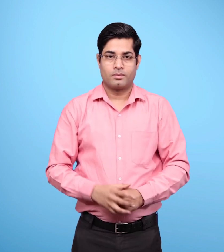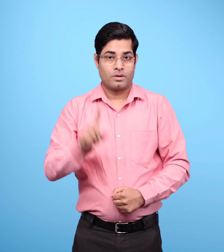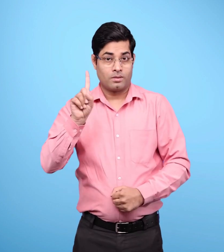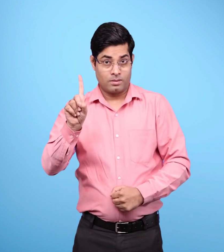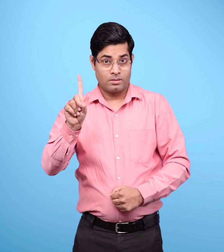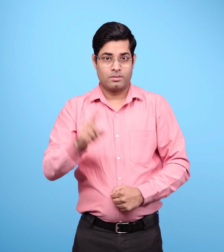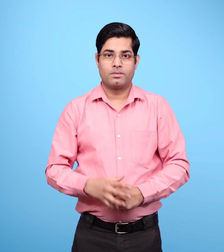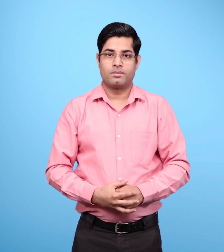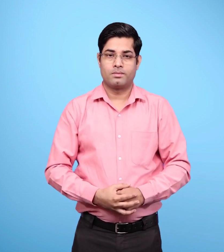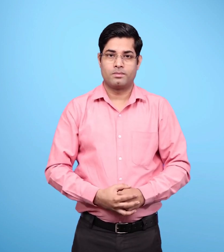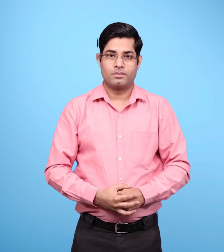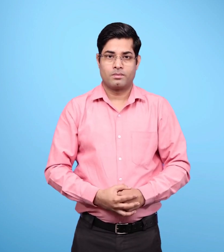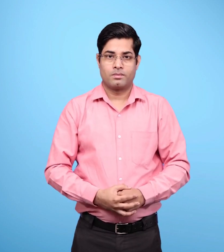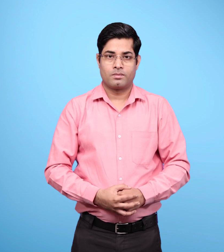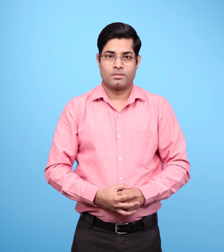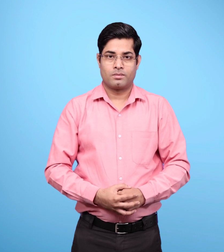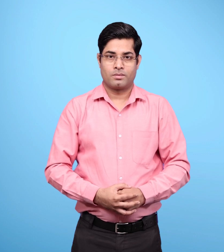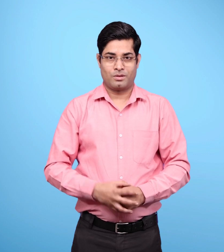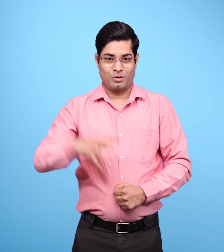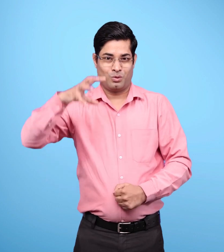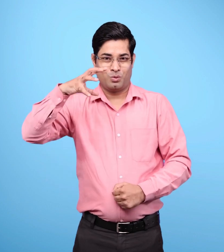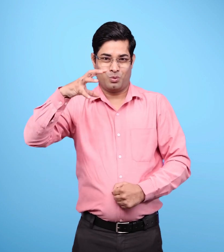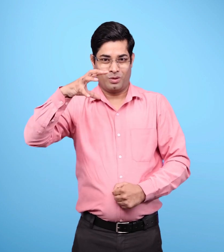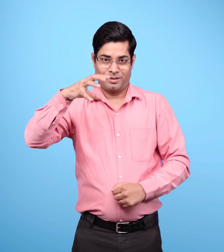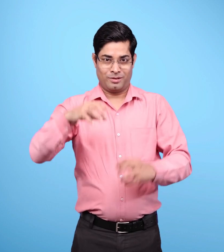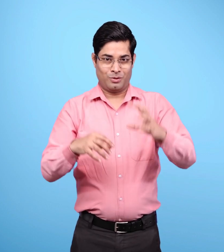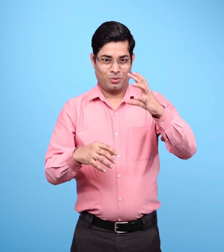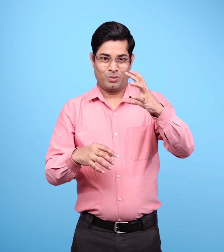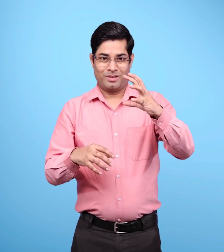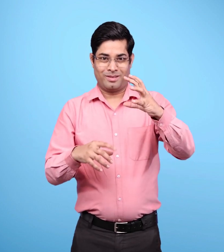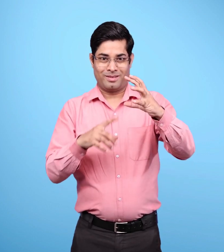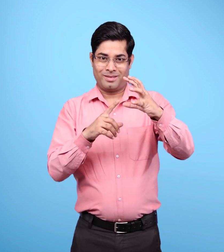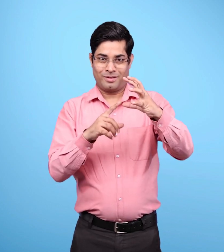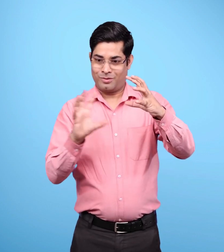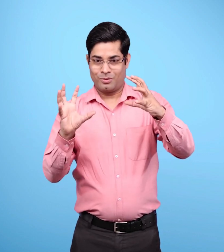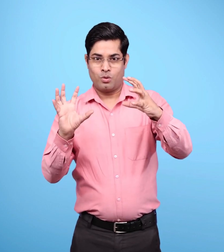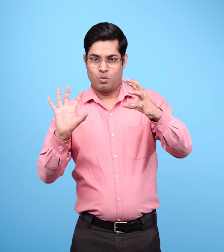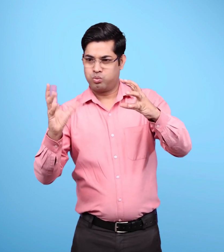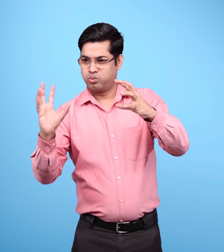पहला प्रिथ्वी की सूर्य के चारों ओर की गति को कहा जाता है.